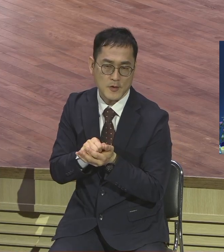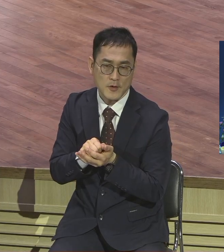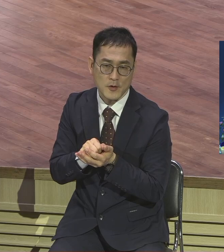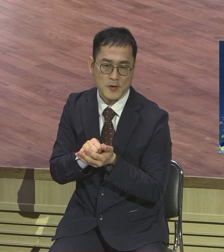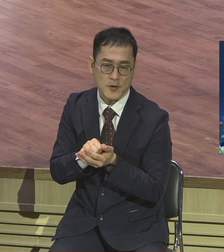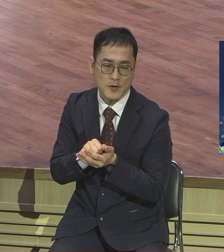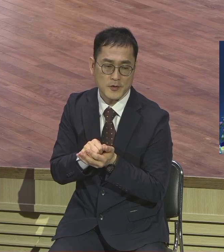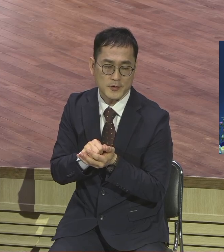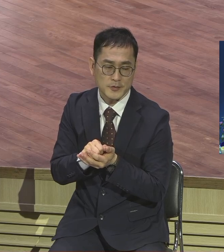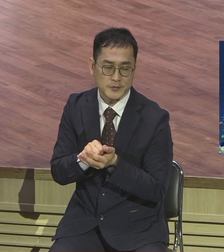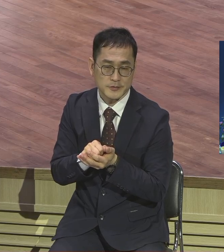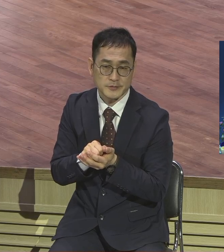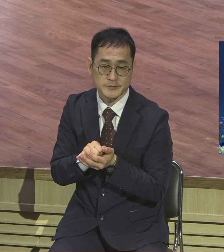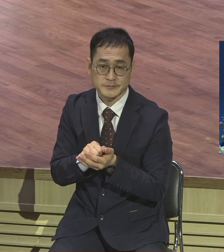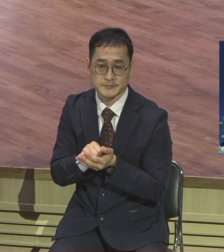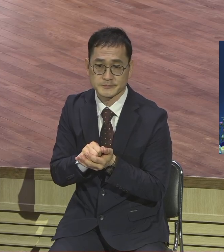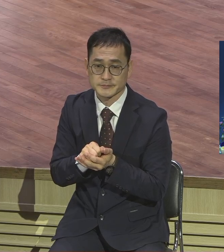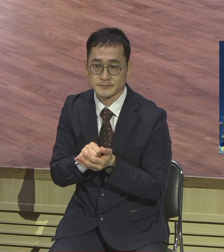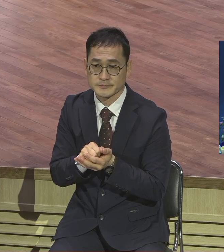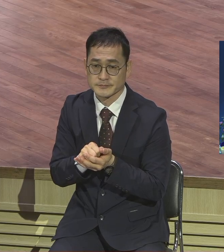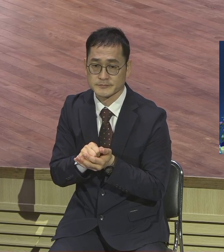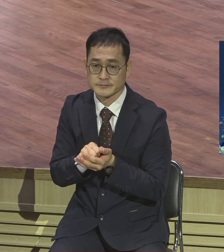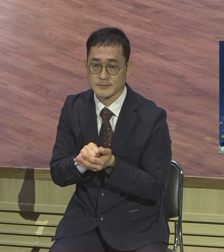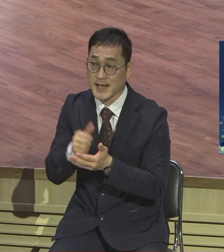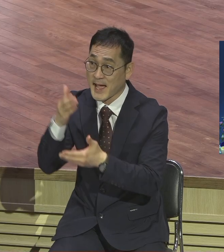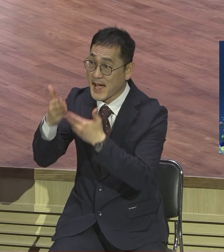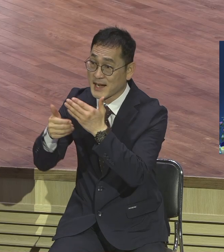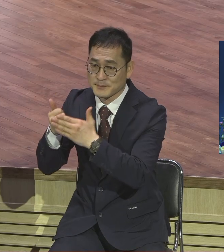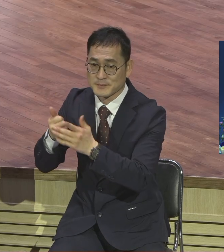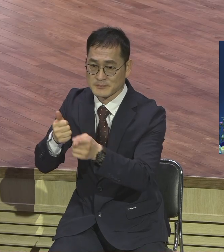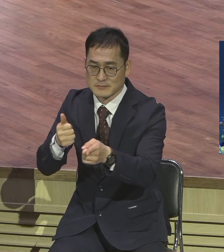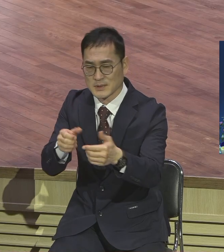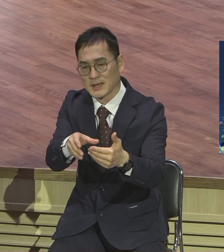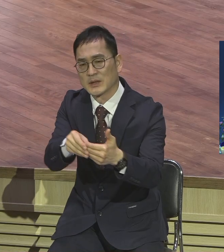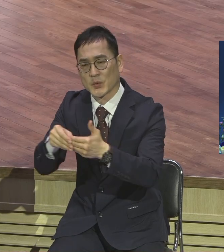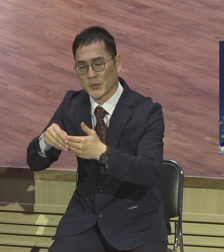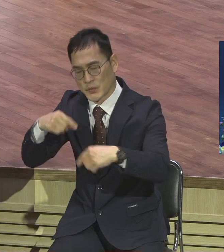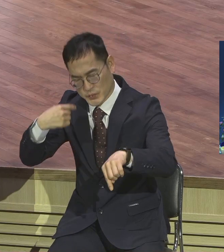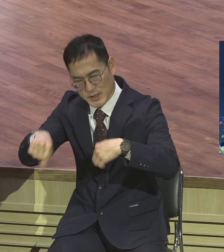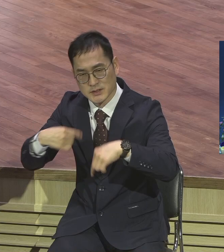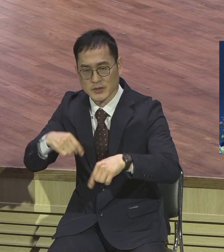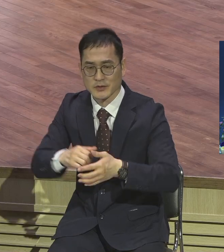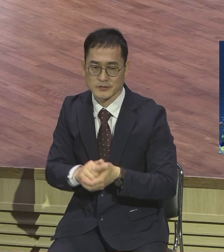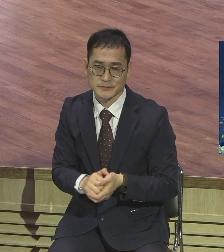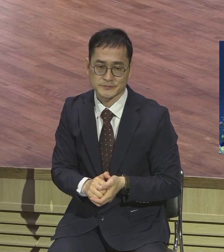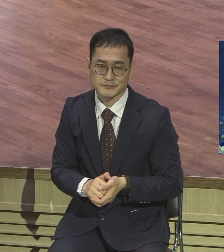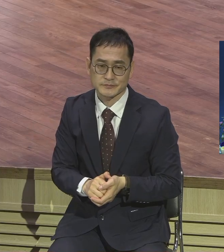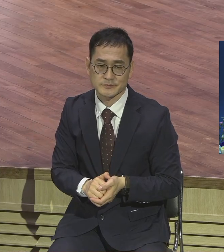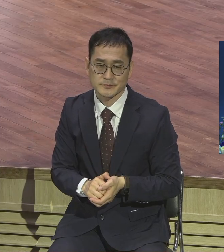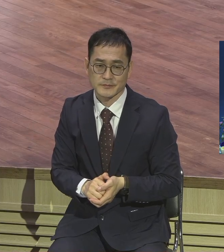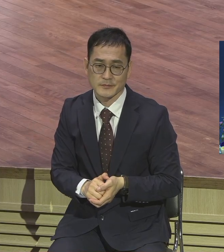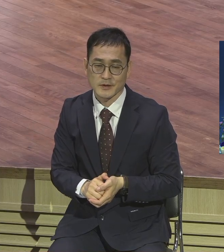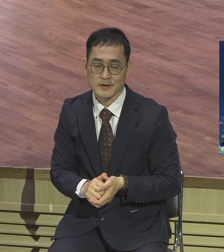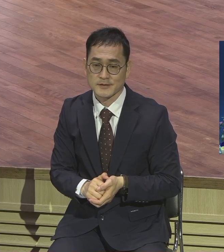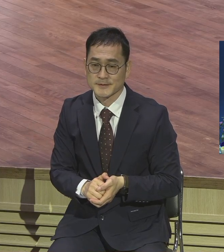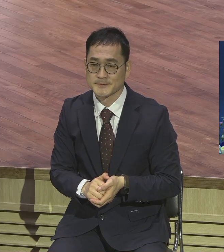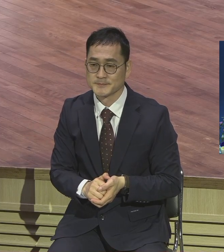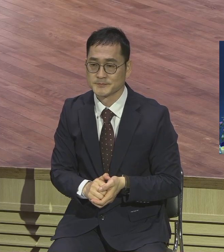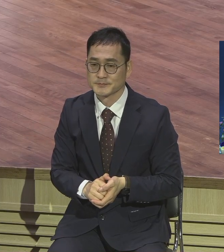여러분이 하나님 주신 힘으로 하나님을 하는 거예요 하나님 주신 힘으로 하나님을 하는 것이지 내 실력으로